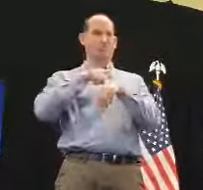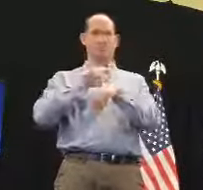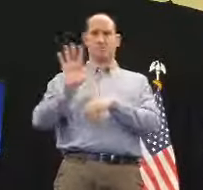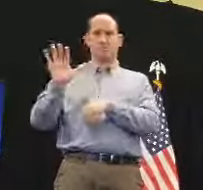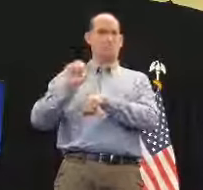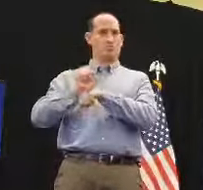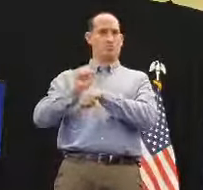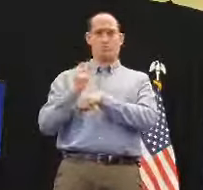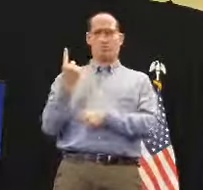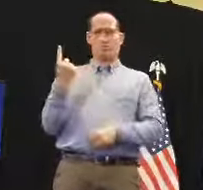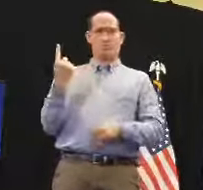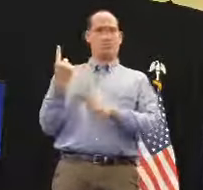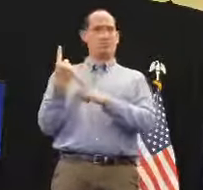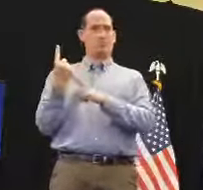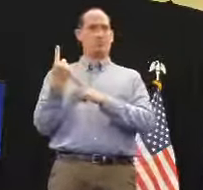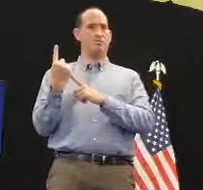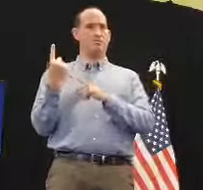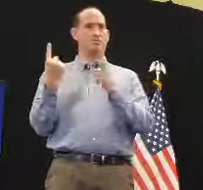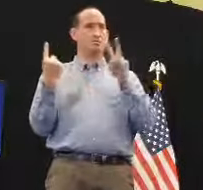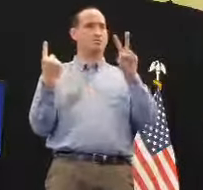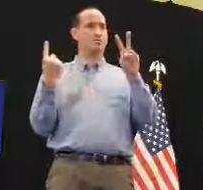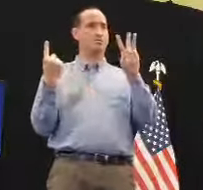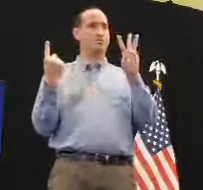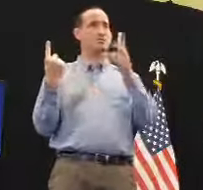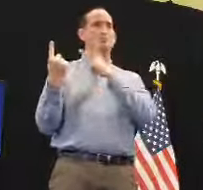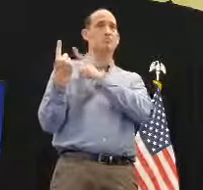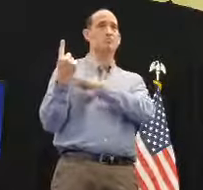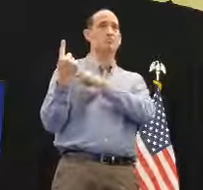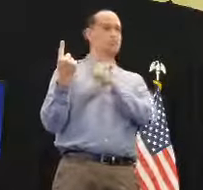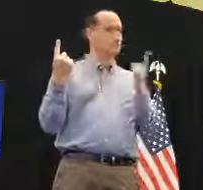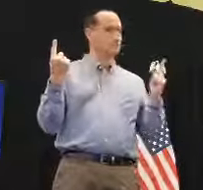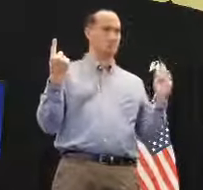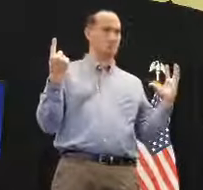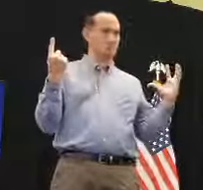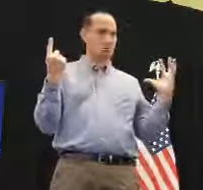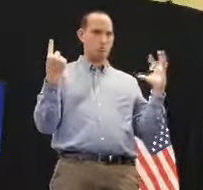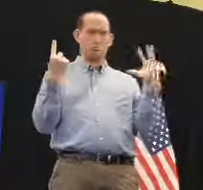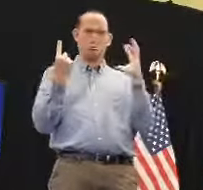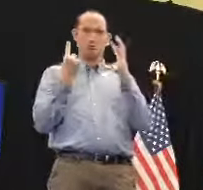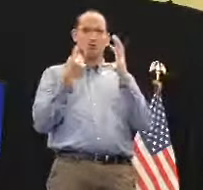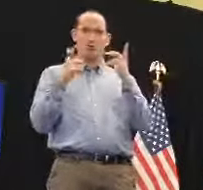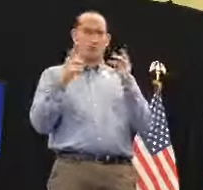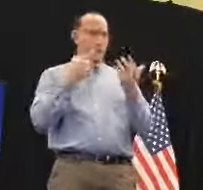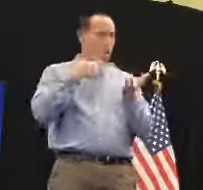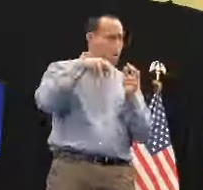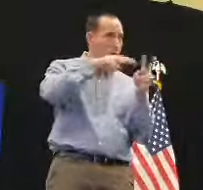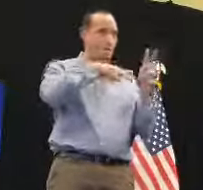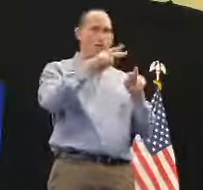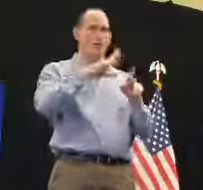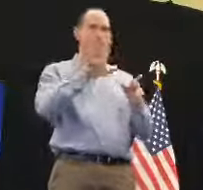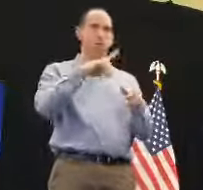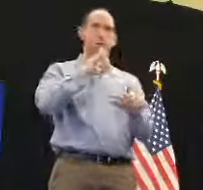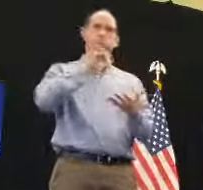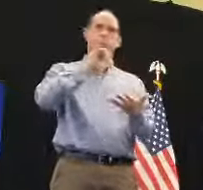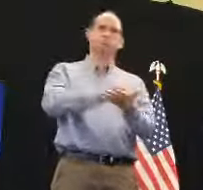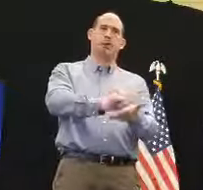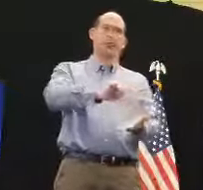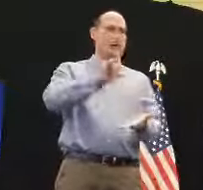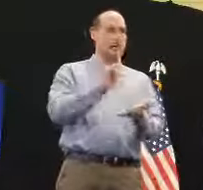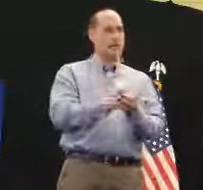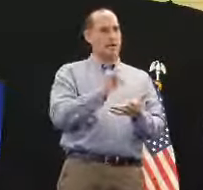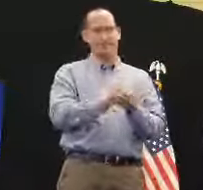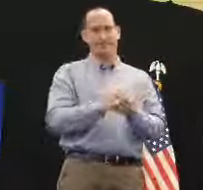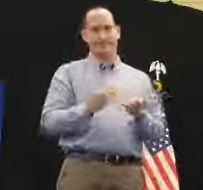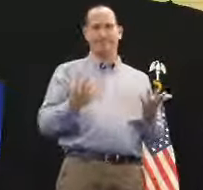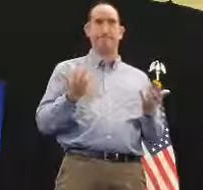vamos, ¿verdad? Y quizás conseguir algunos incentivos si no logramos con lo que se acaba de firmar en el día de hoy, ¿verdad?